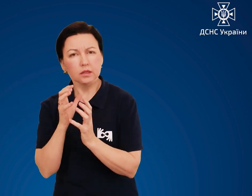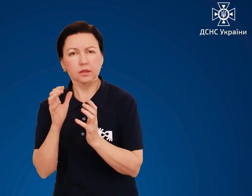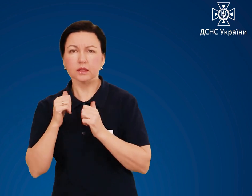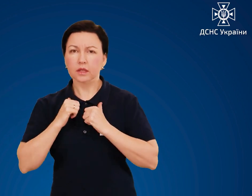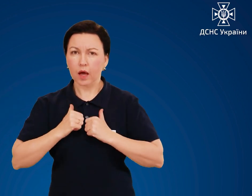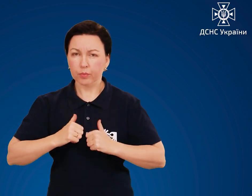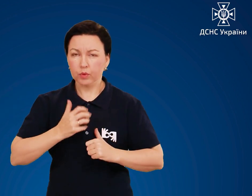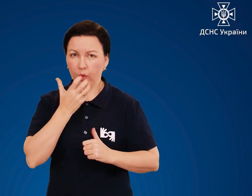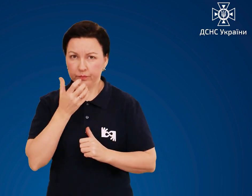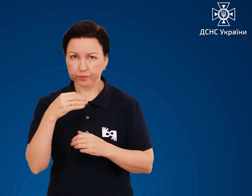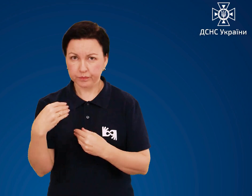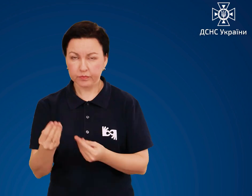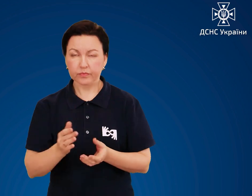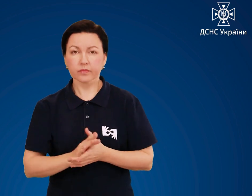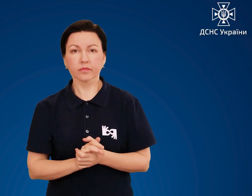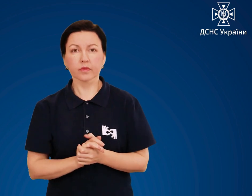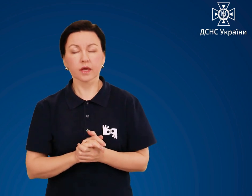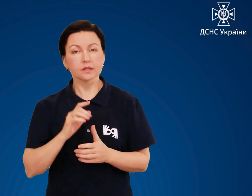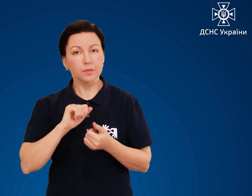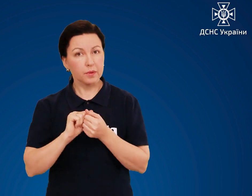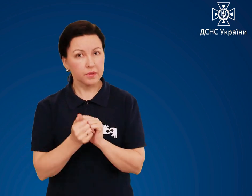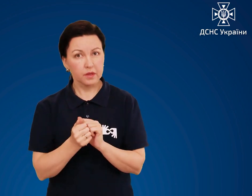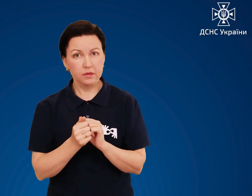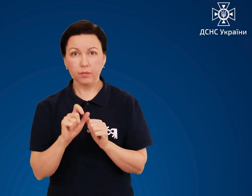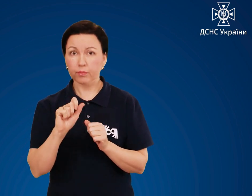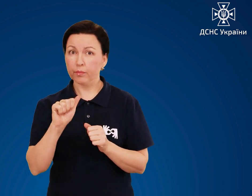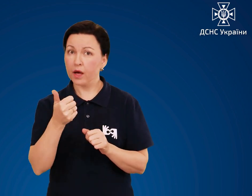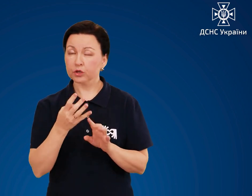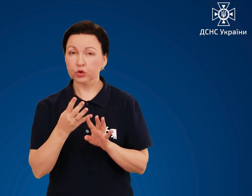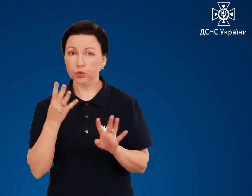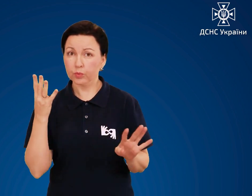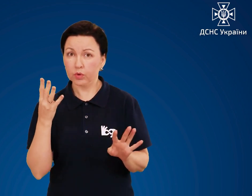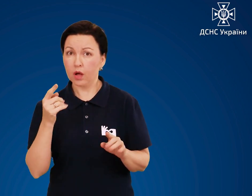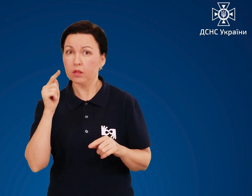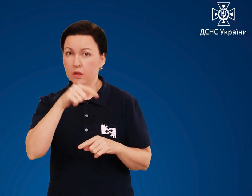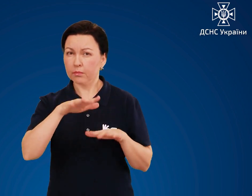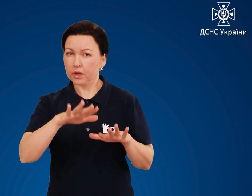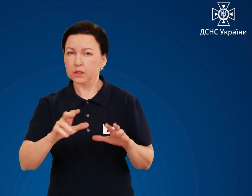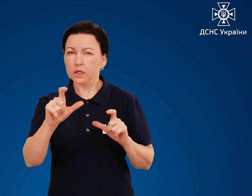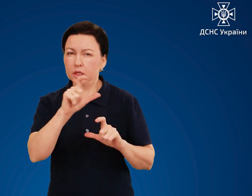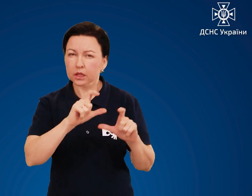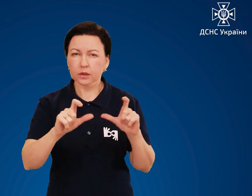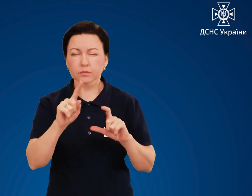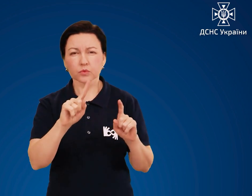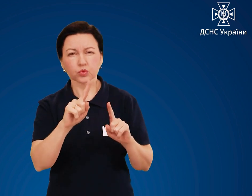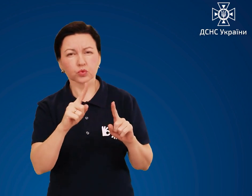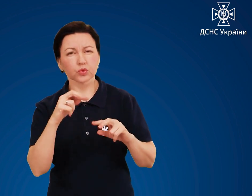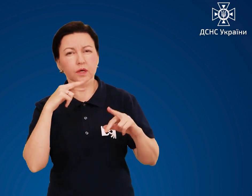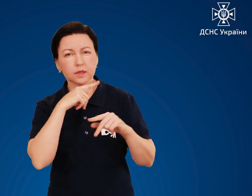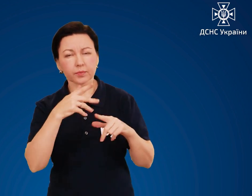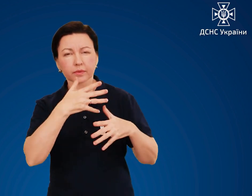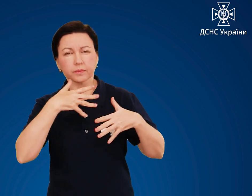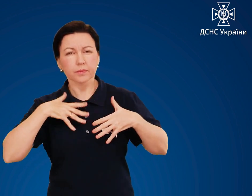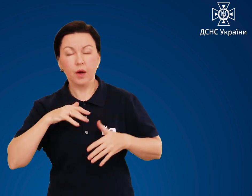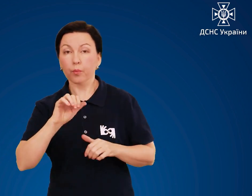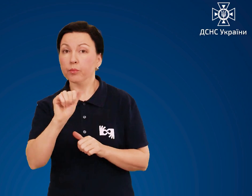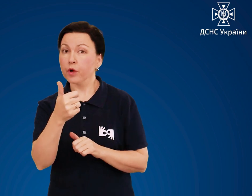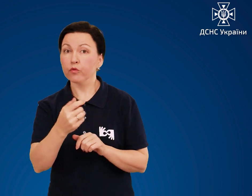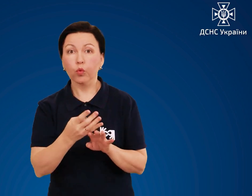Перша медична допомога ураженим НХР в осередку хімічного ураження полягає у захисті